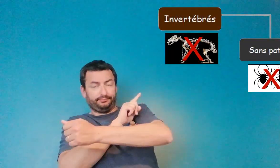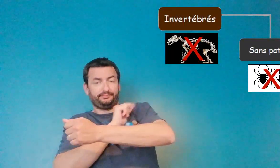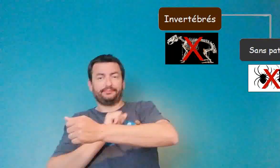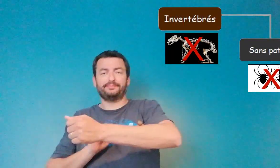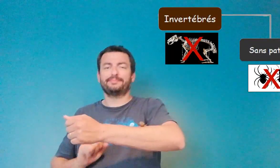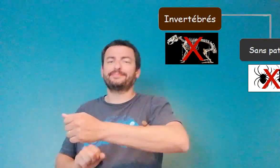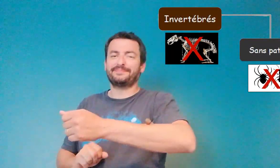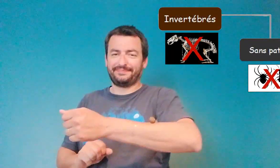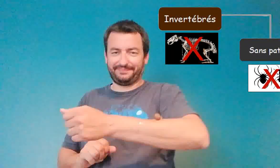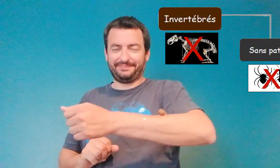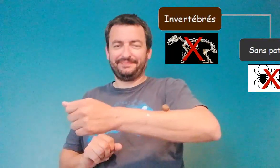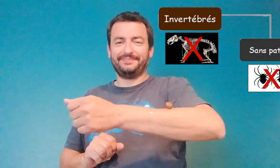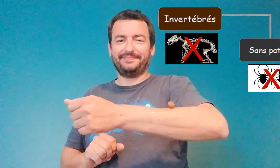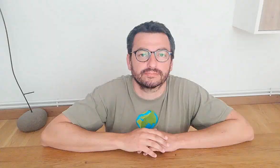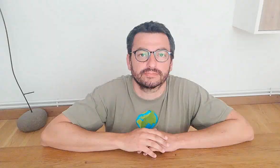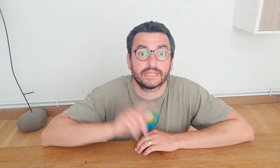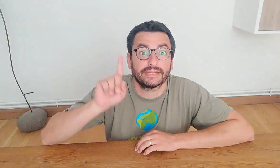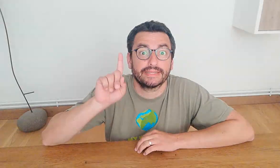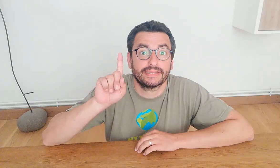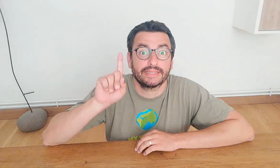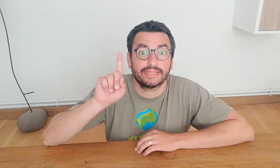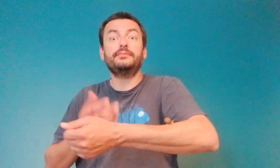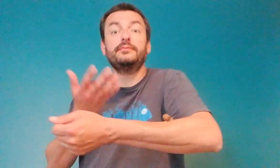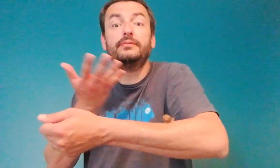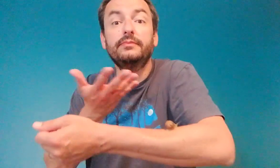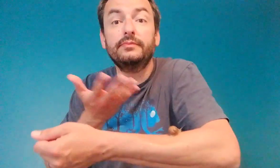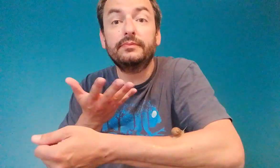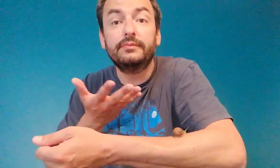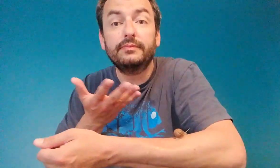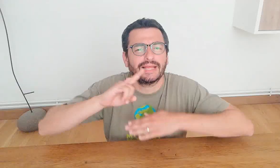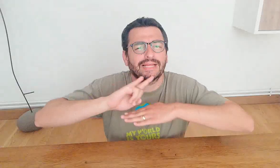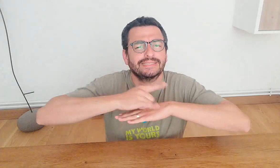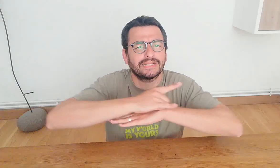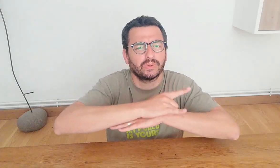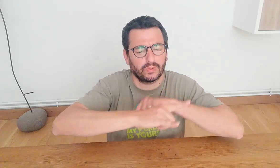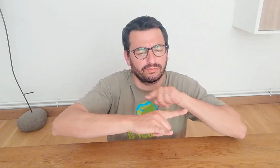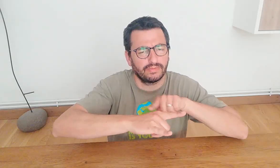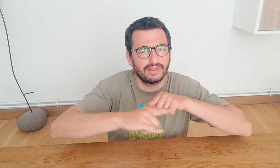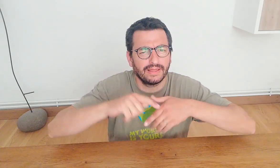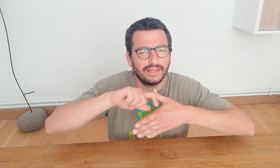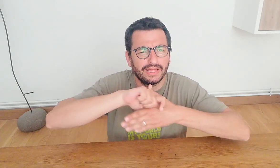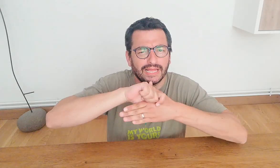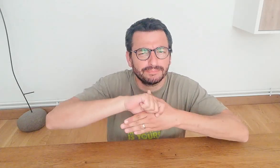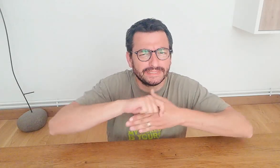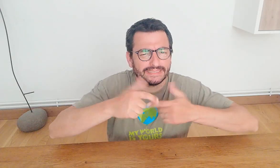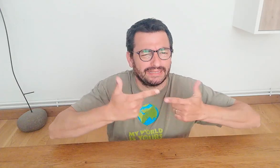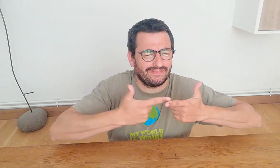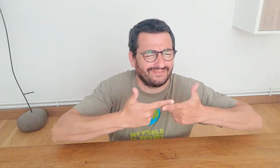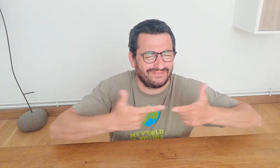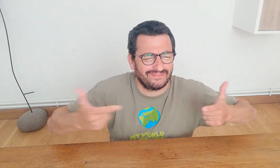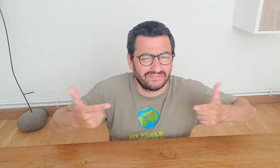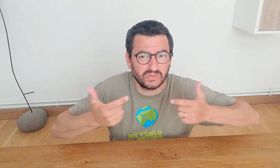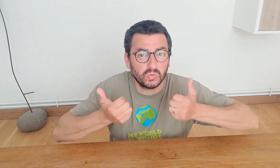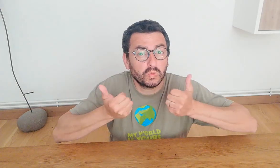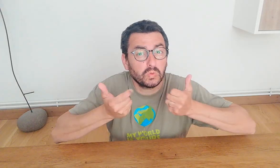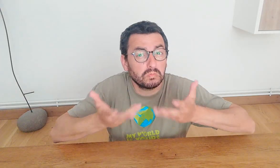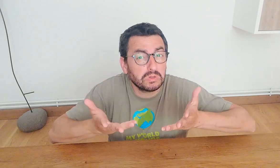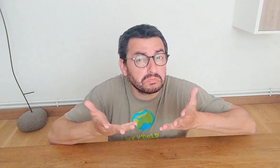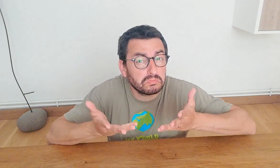invertébré sans pattes. Euh... Oui ? L'escargot, combien est-ce qu'il existe d'espèces différentes